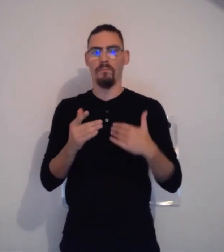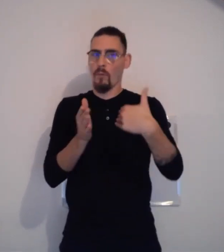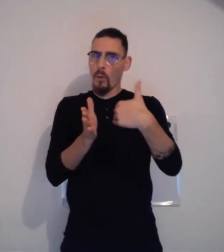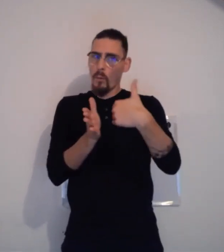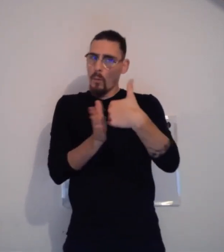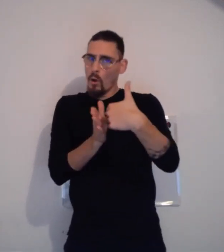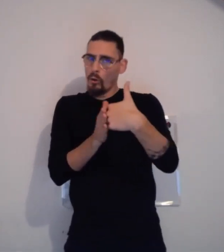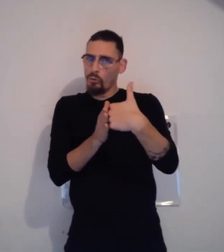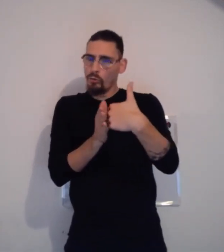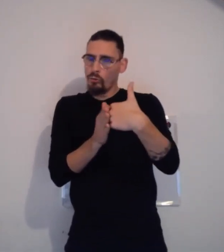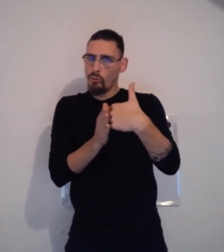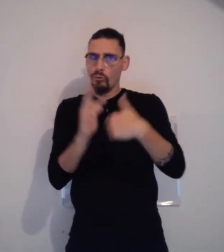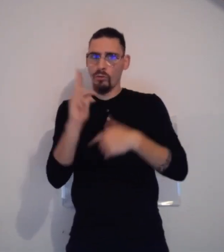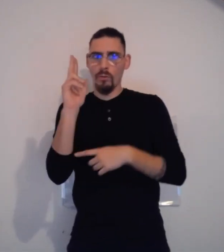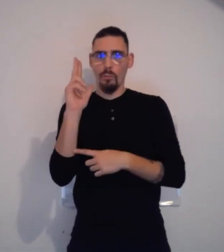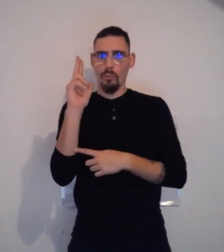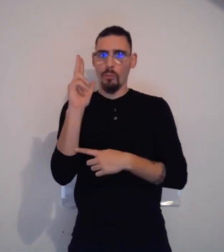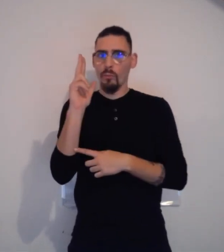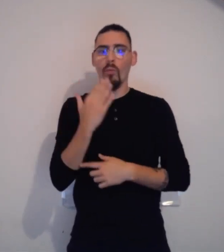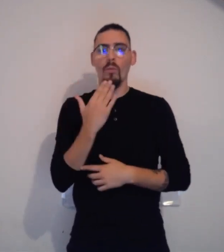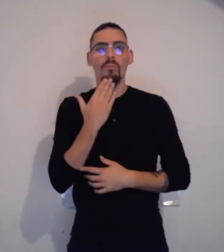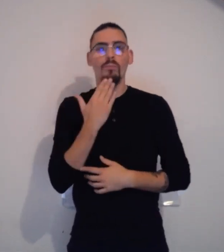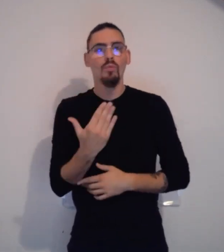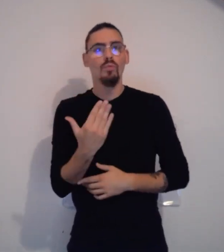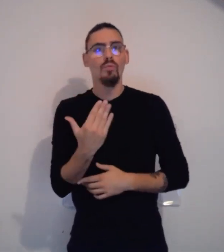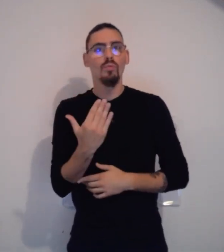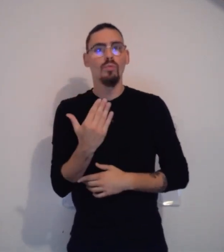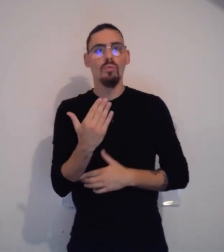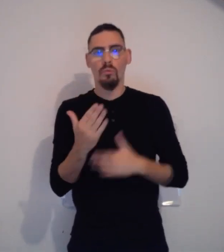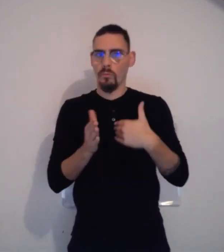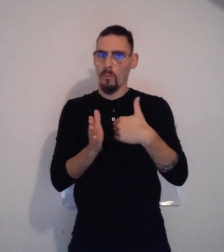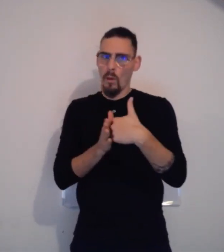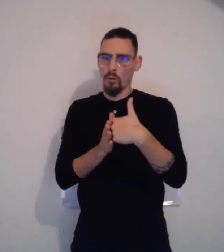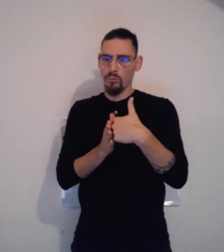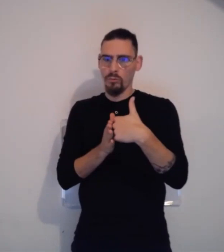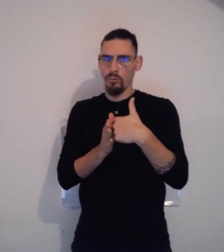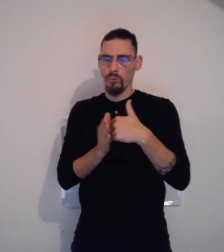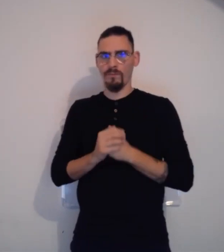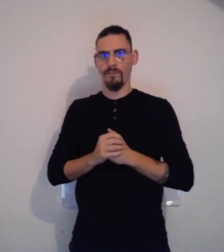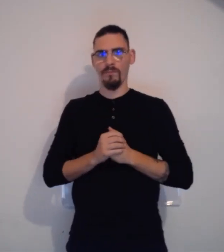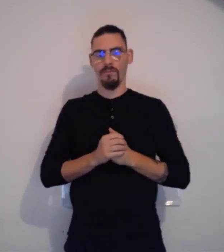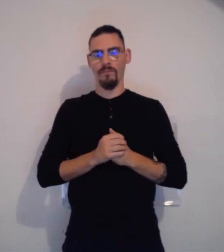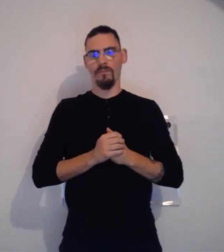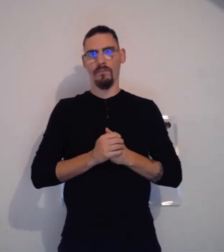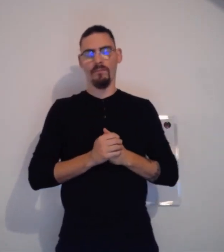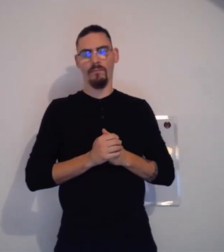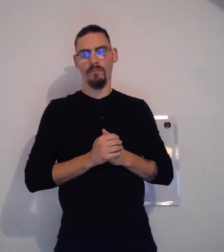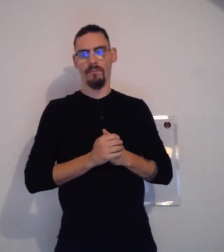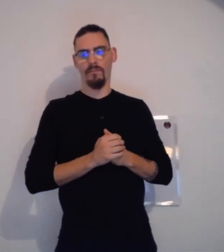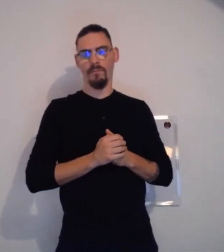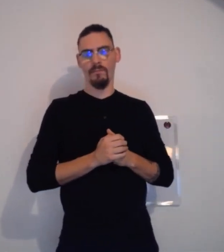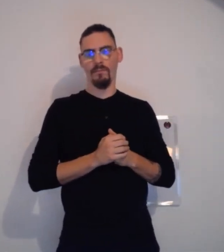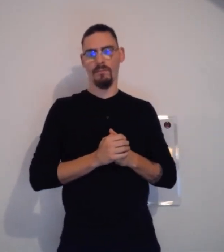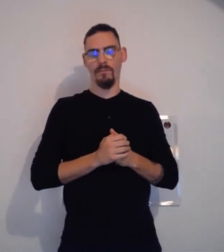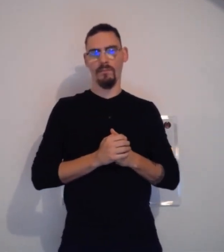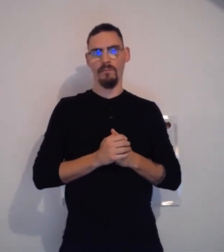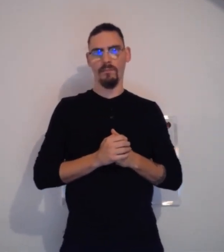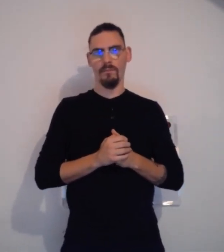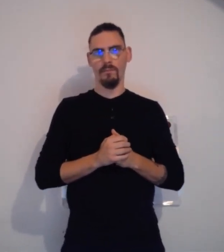Eh bien, vous vous demandez sûrement comment on fait ce signe. Eh bien, en fait, il ressemble, il est très, très proche du